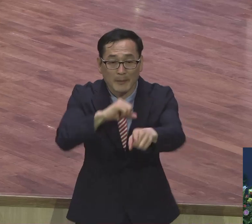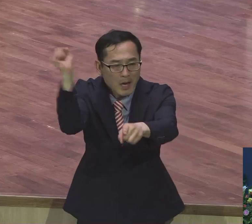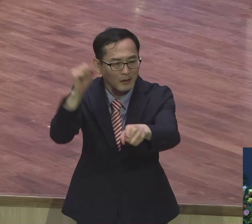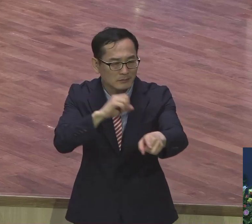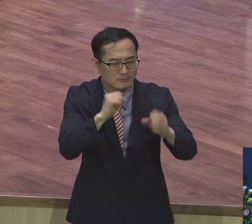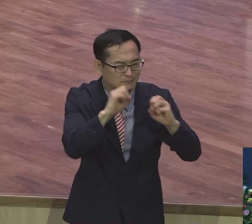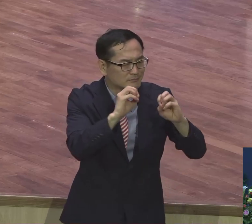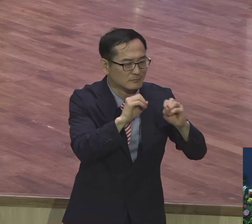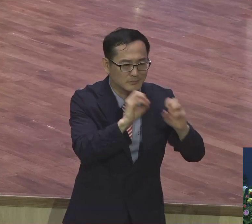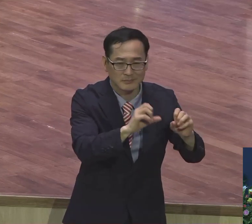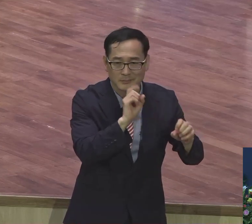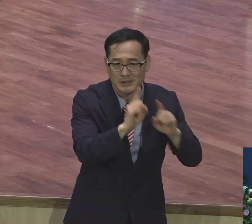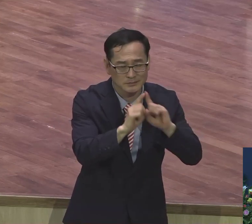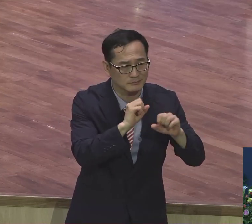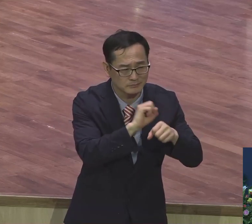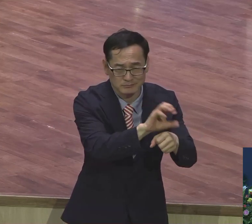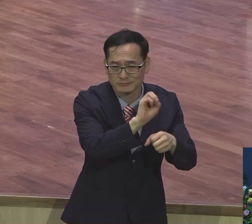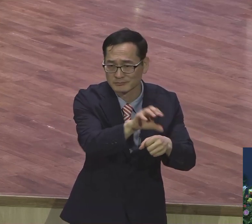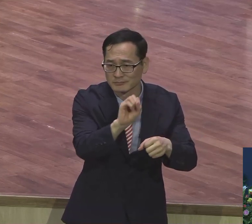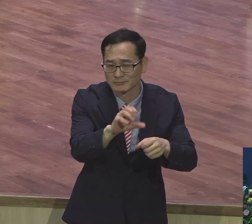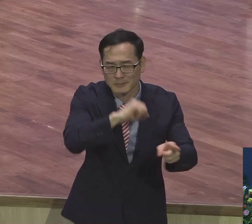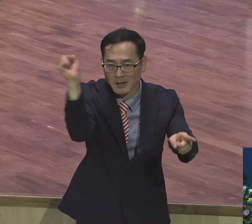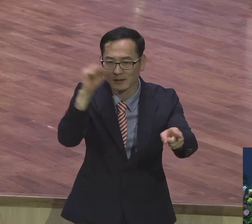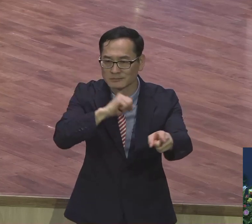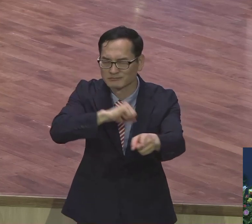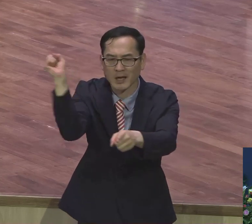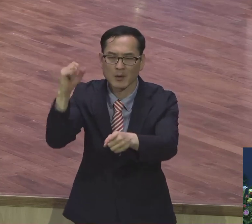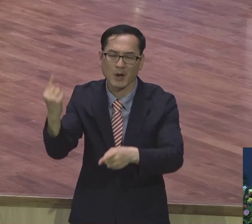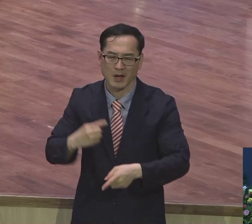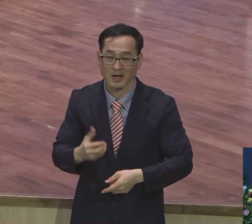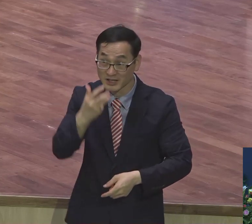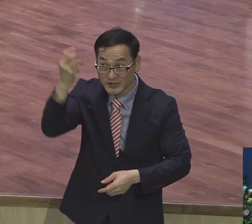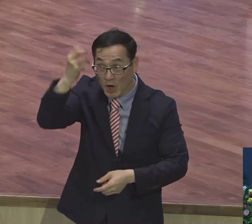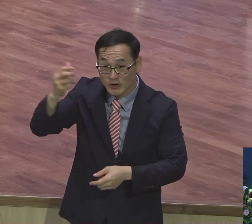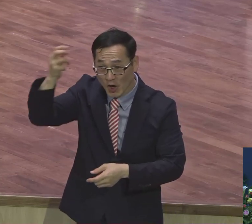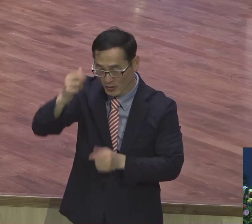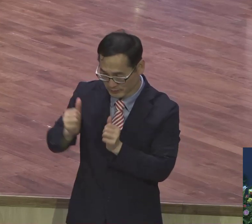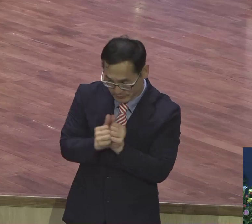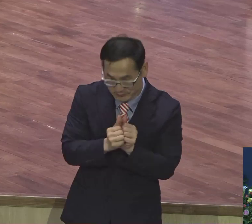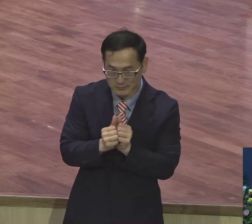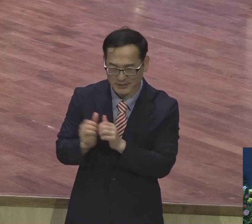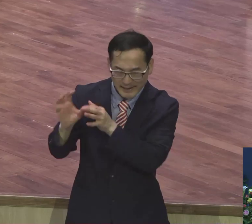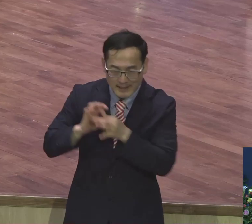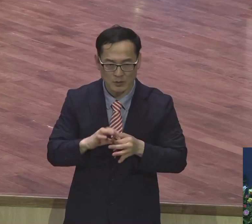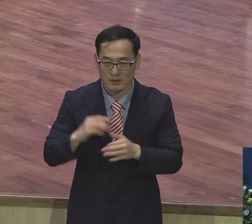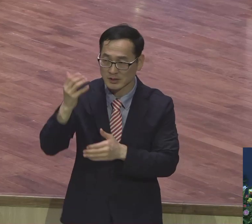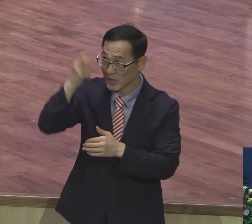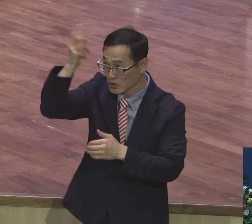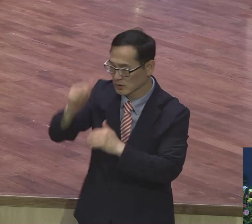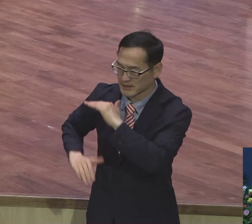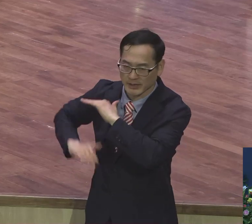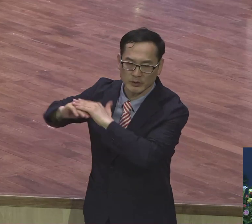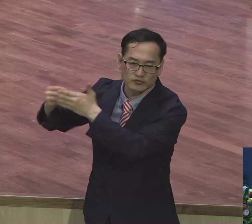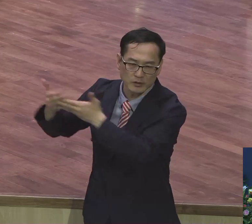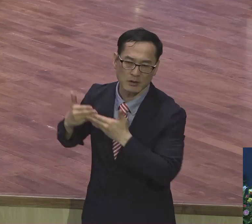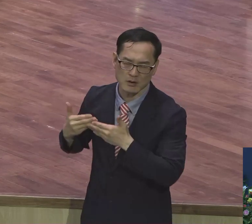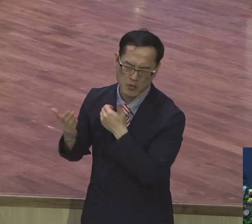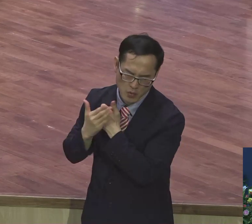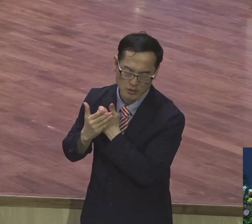내가 입에서 이렇게 보험을 말할 때 성령이 한량없이 채워주신다고. 이야